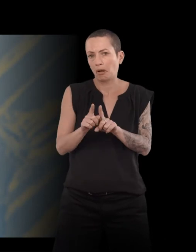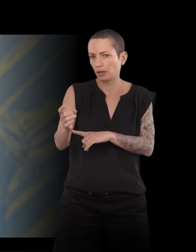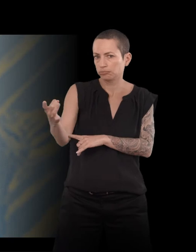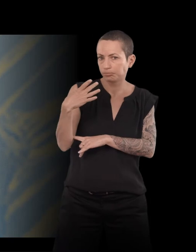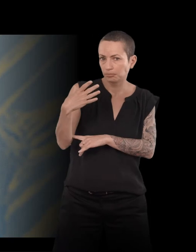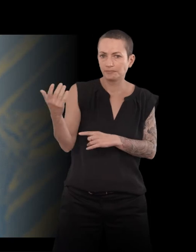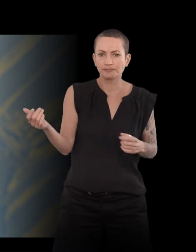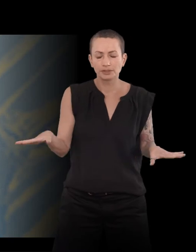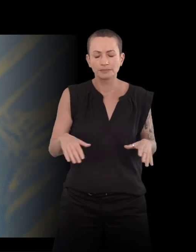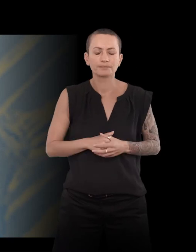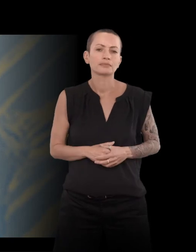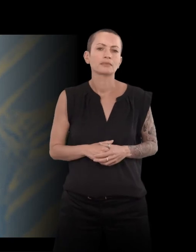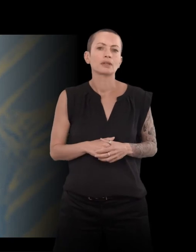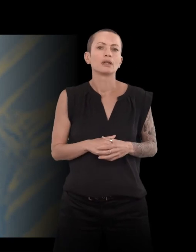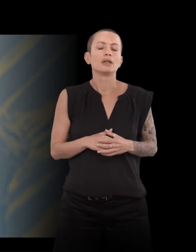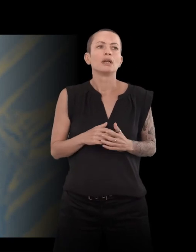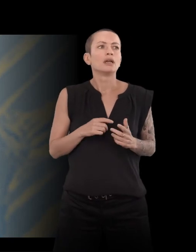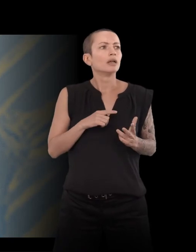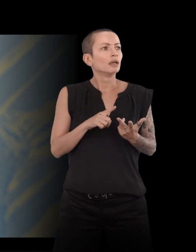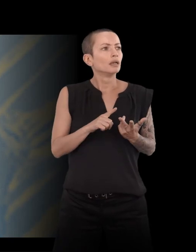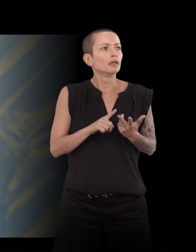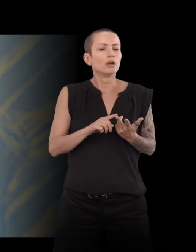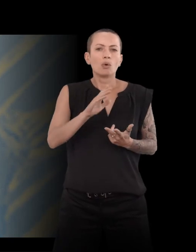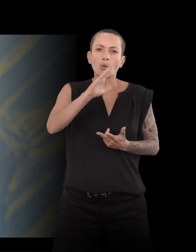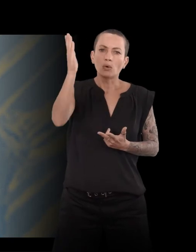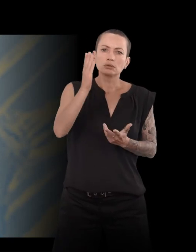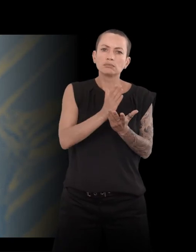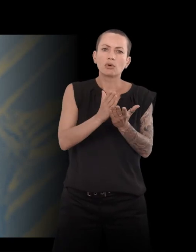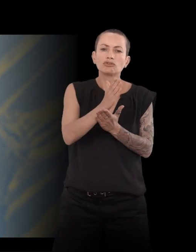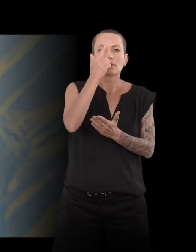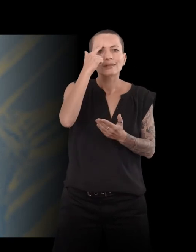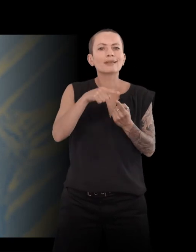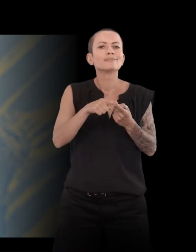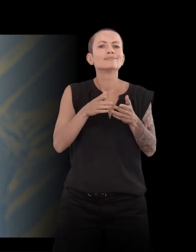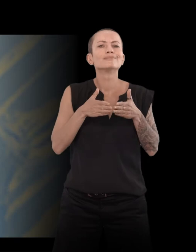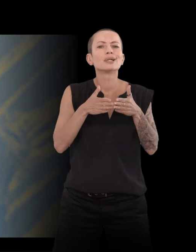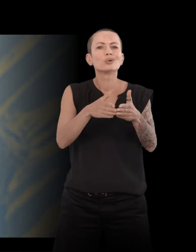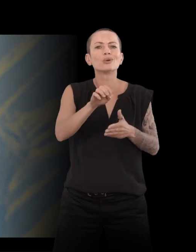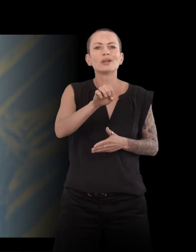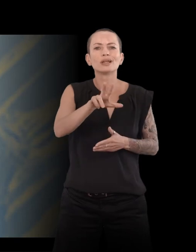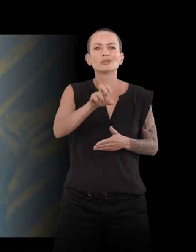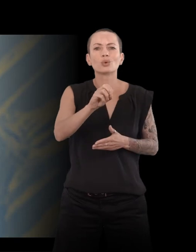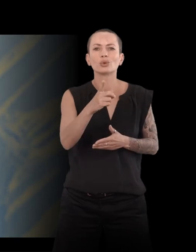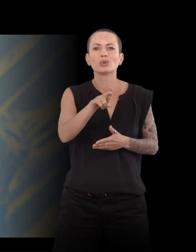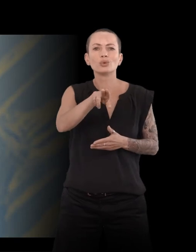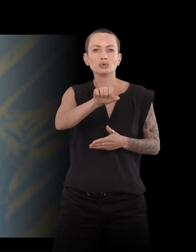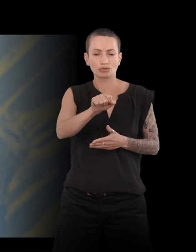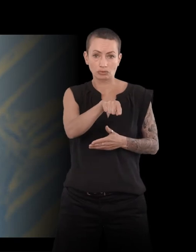puis, l'autre, c'était sur le bateau Exodus. Ce bateau qui a emmené les premiers, surtout les